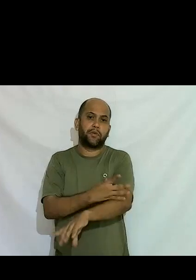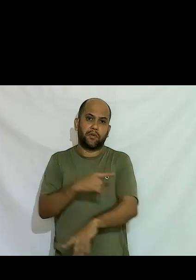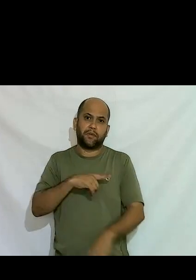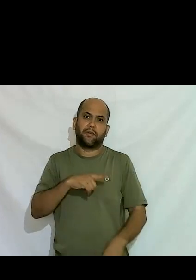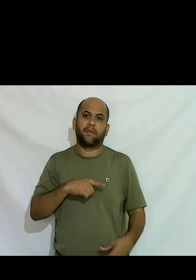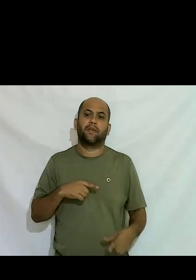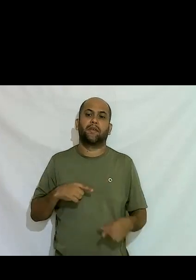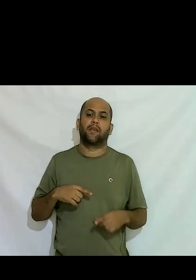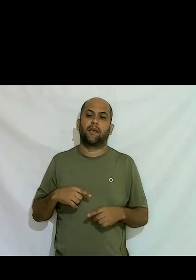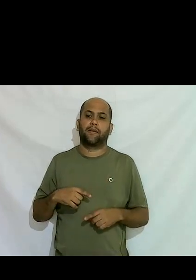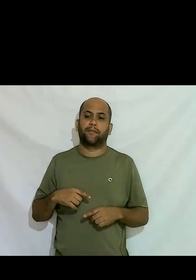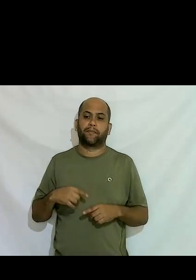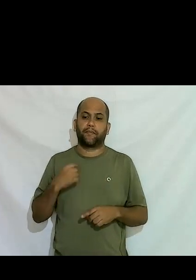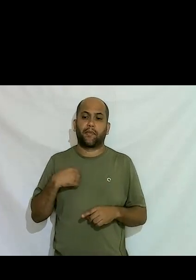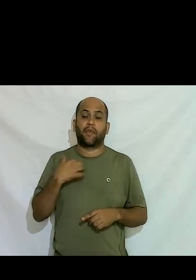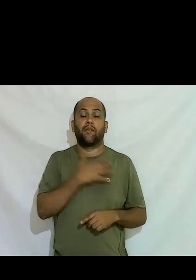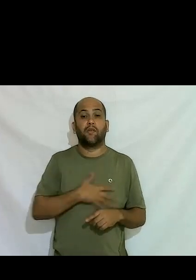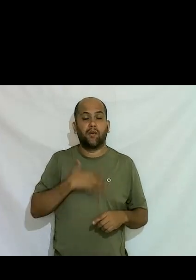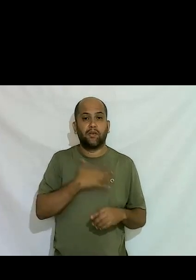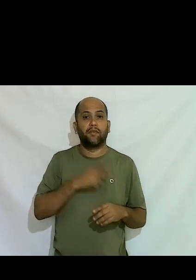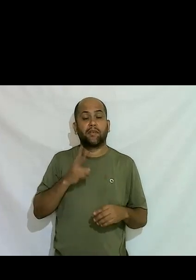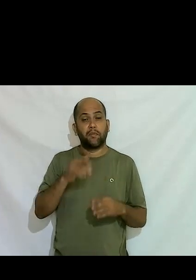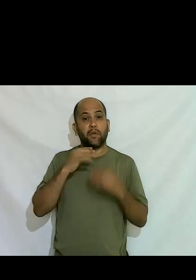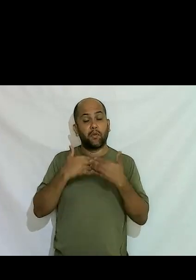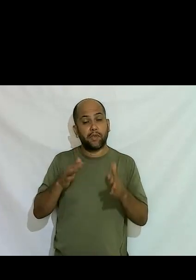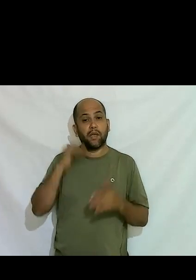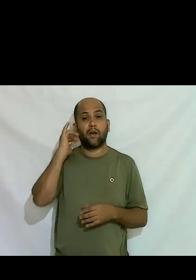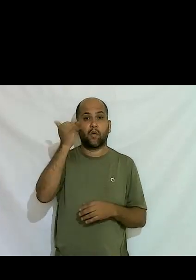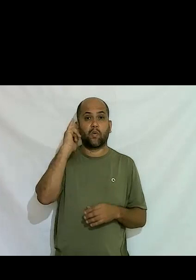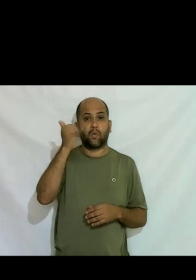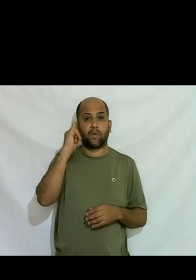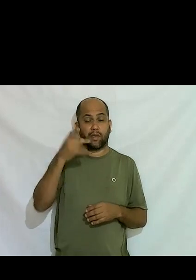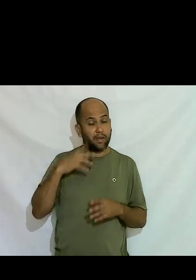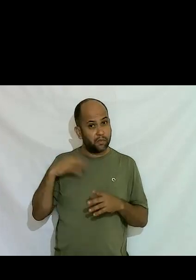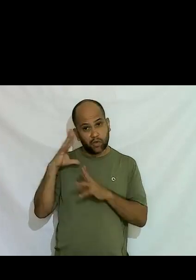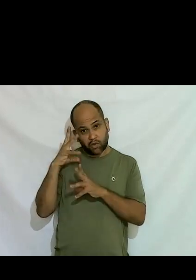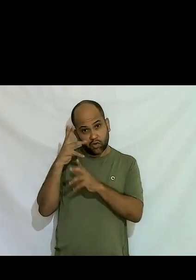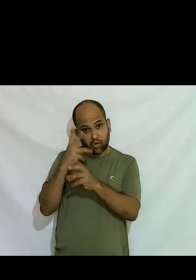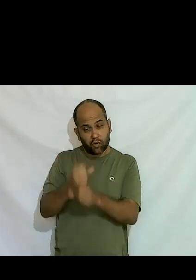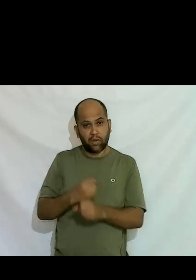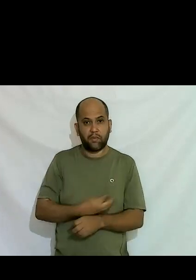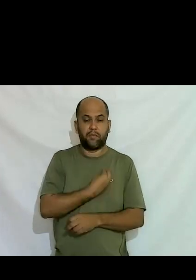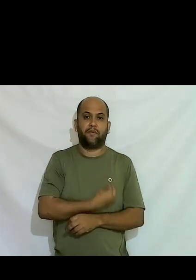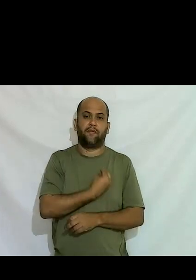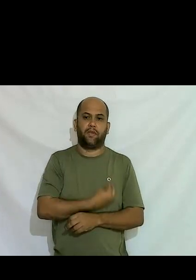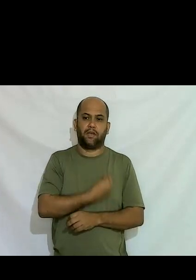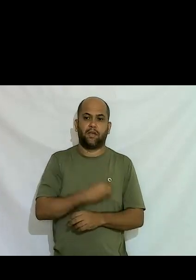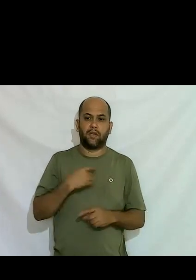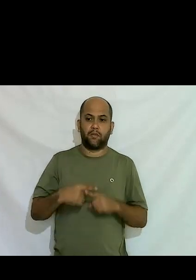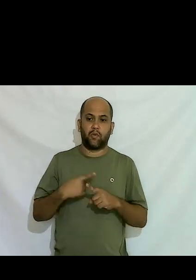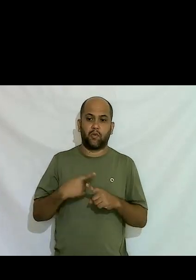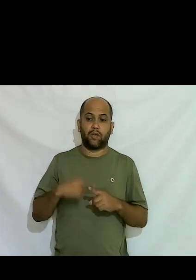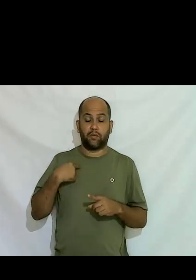mim eu gosto sempre de começar contando um pouquinho da minha história da minha vivência porque a minha